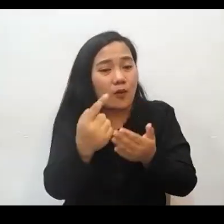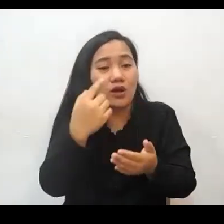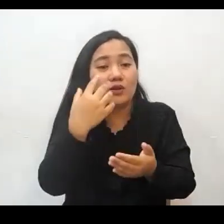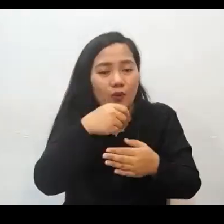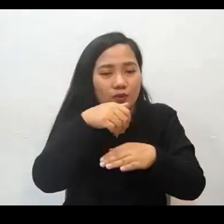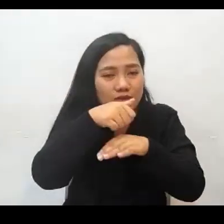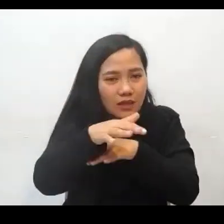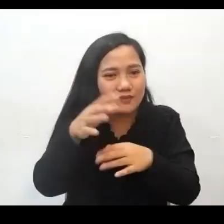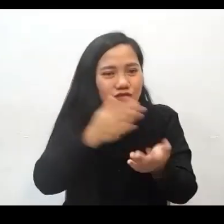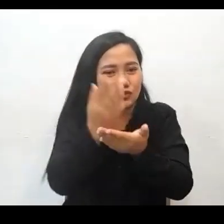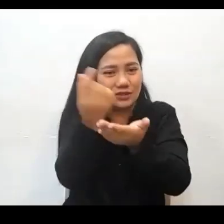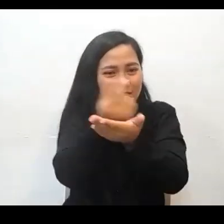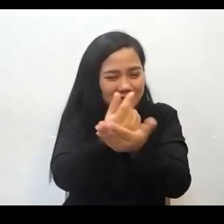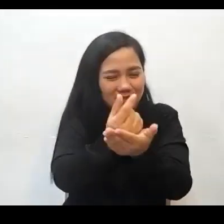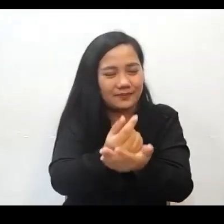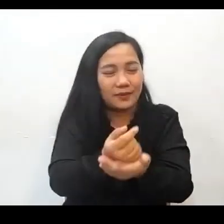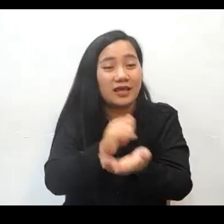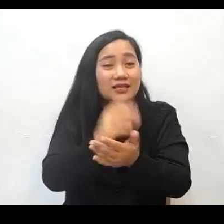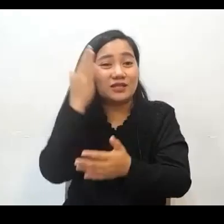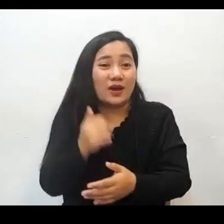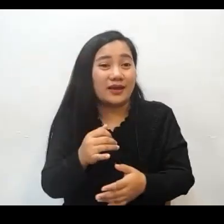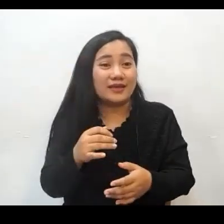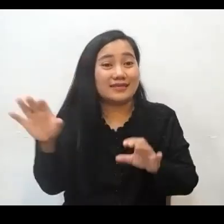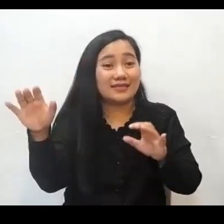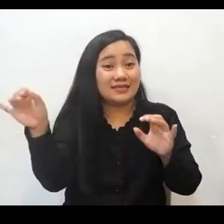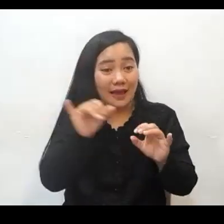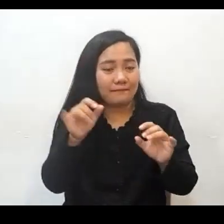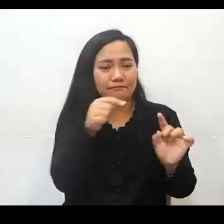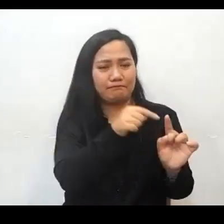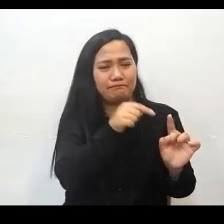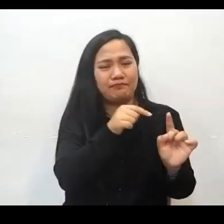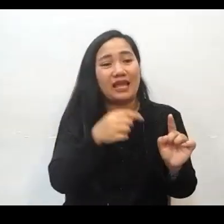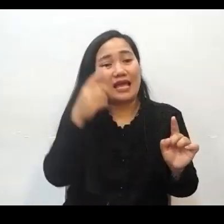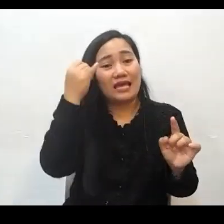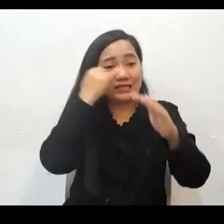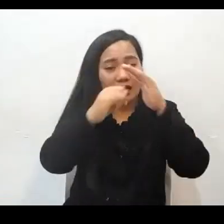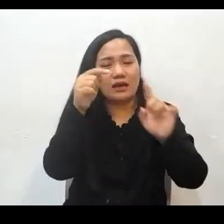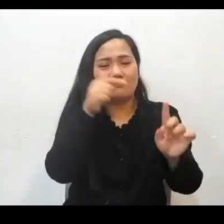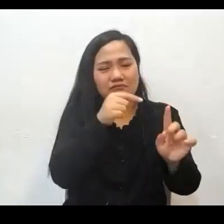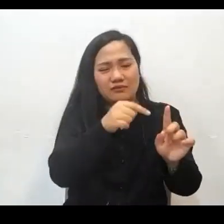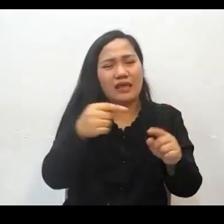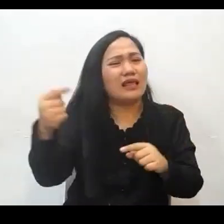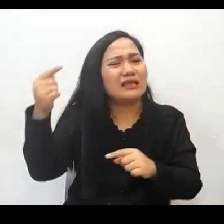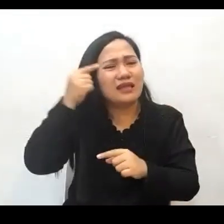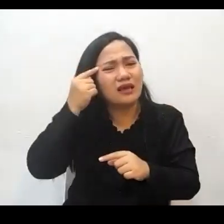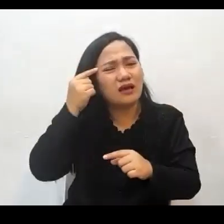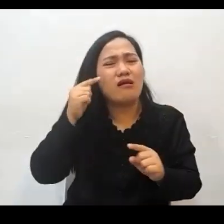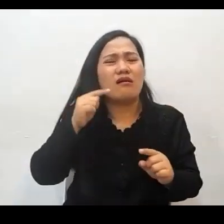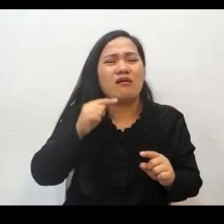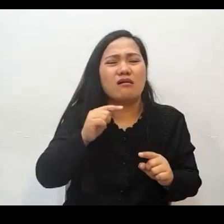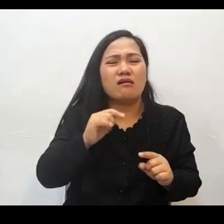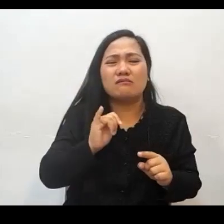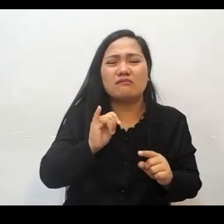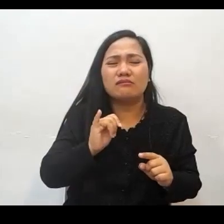na yun, sumagot si Isaías na sinasabi, Narito ako, suguin mo ako. So, us is not the only one reason